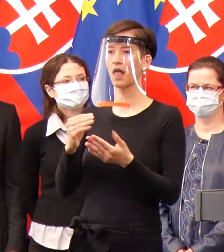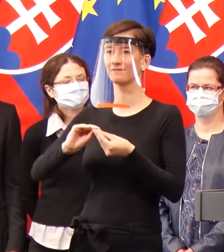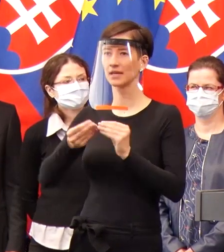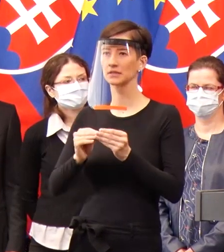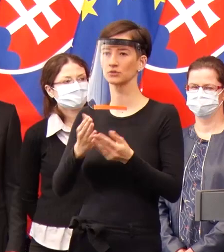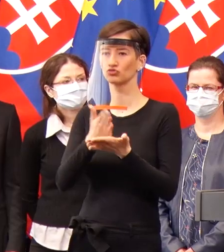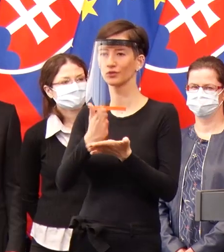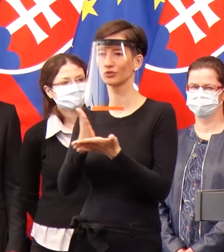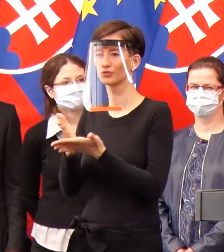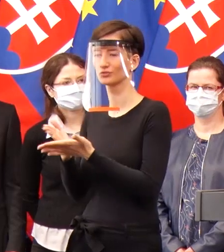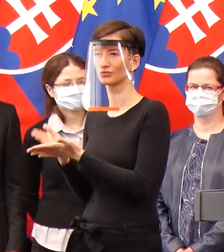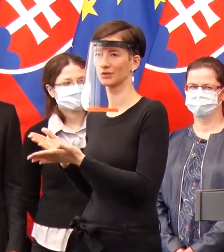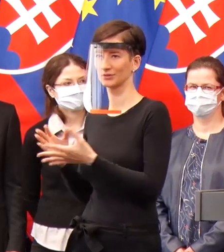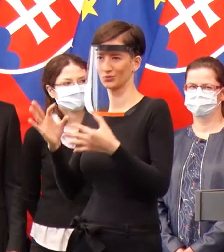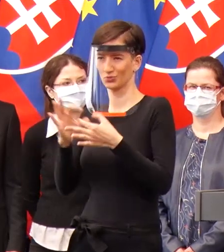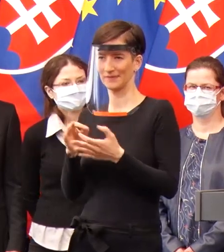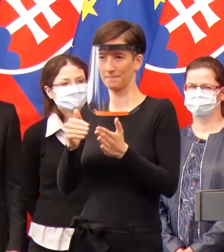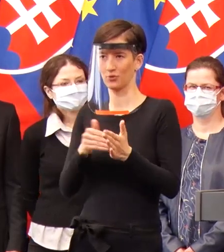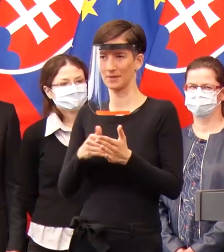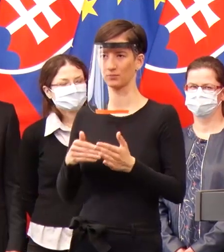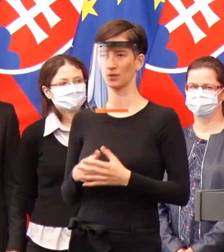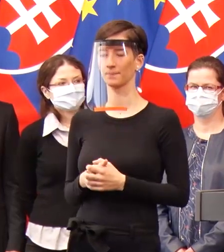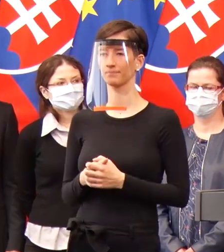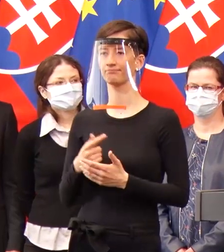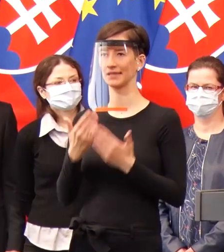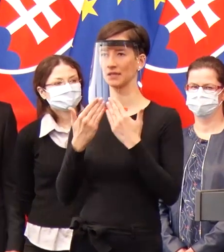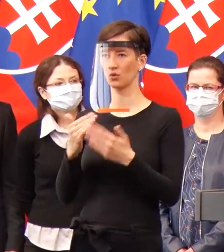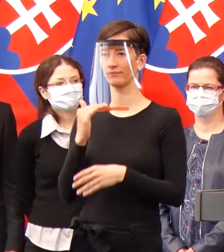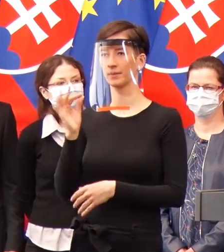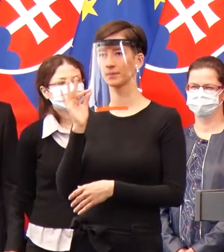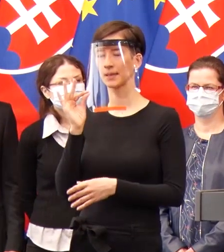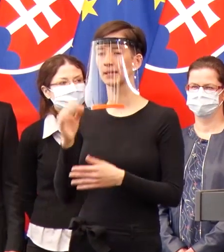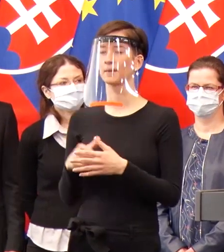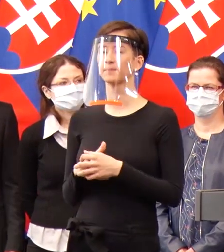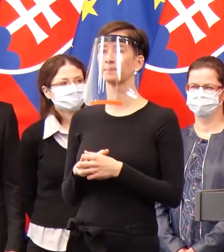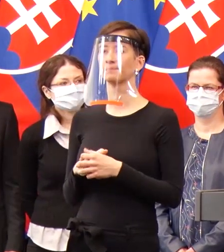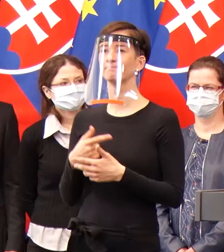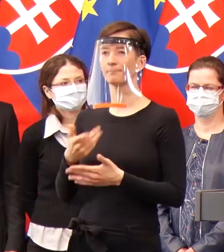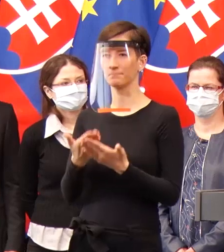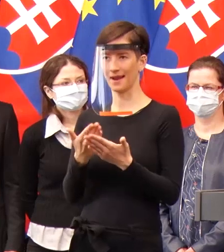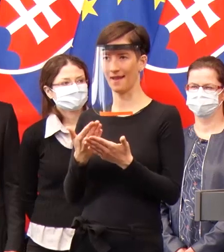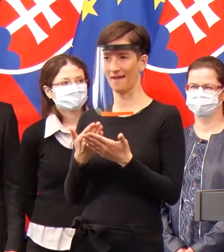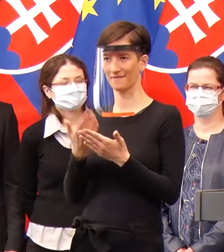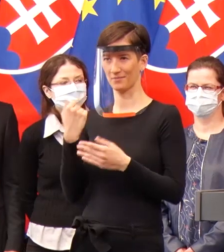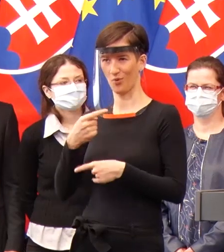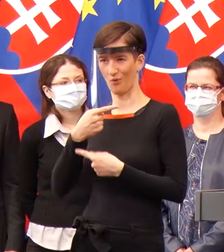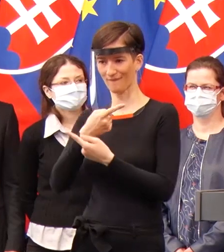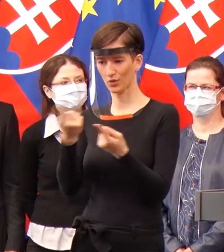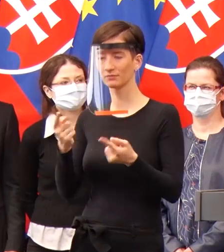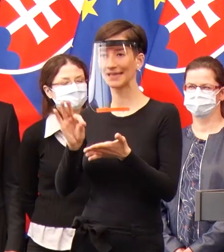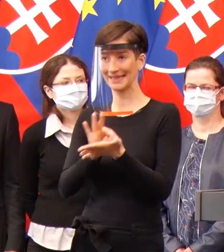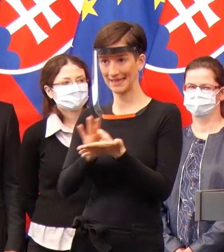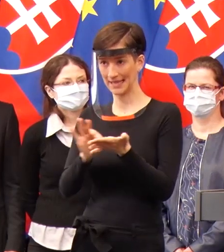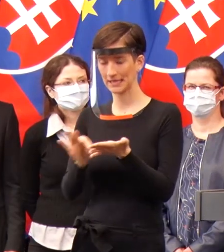-19. Ďakujem. Ďakujem, Paolo. Ako bolo spomenuté, tieto testy po dokončení